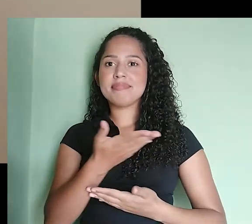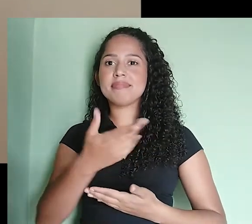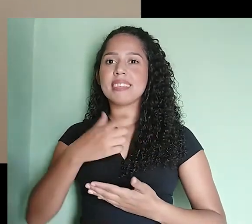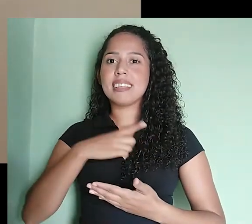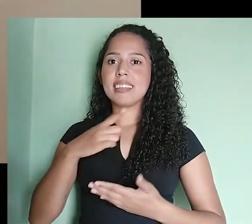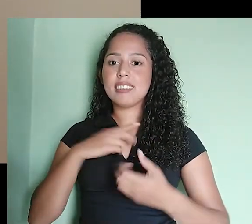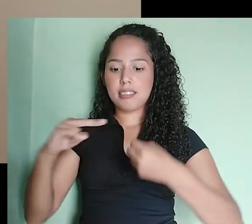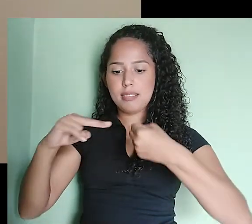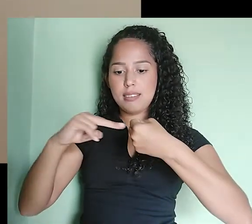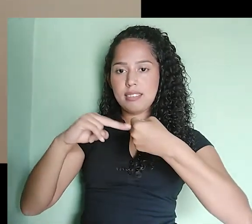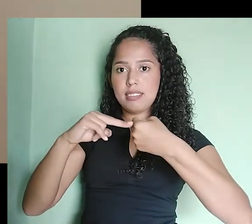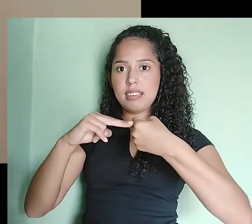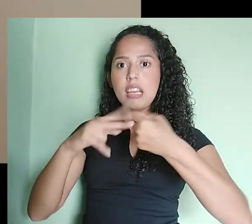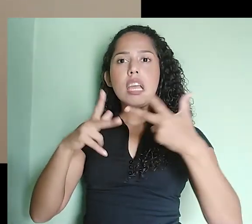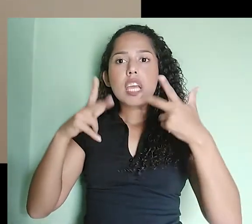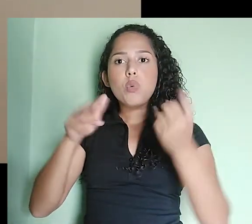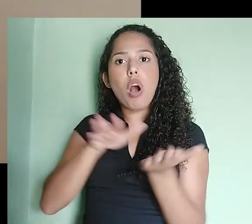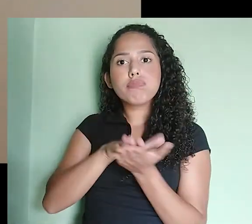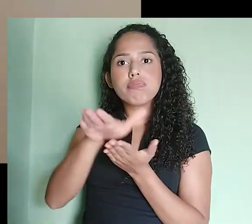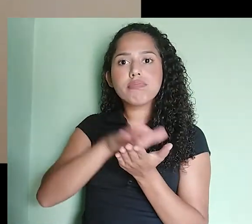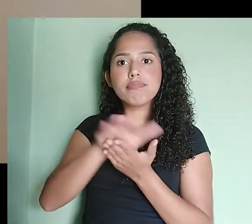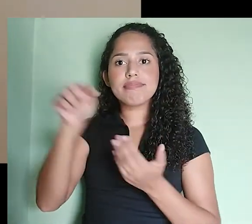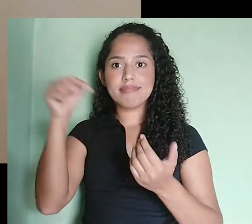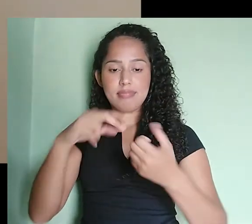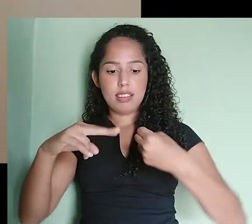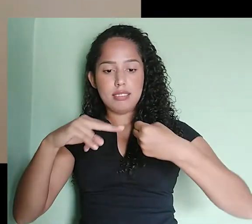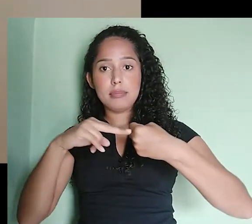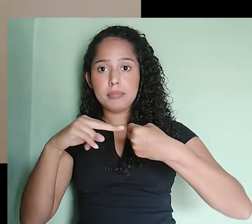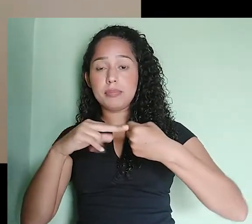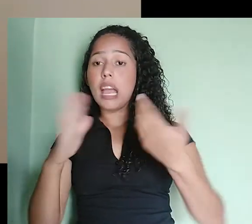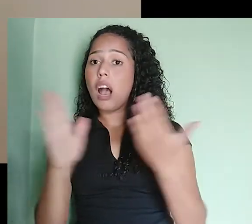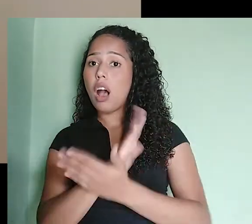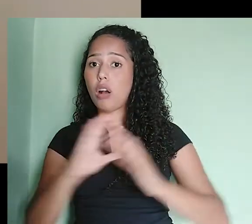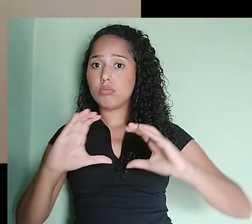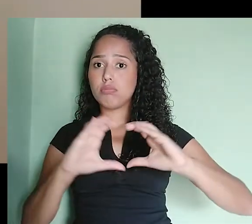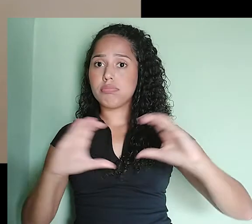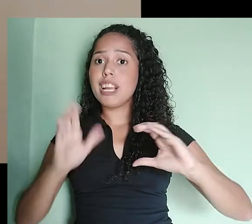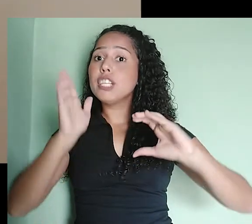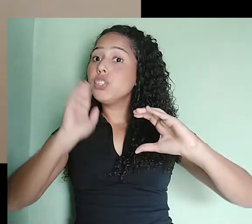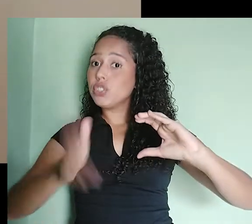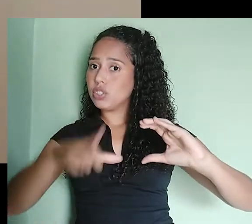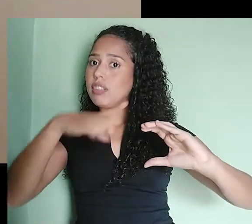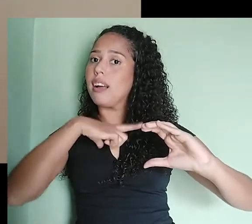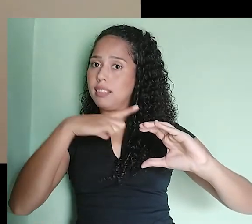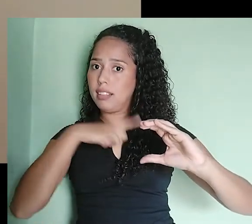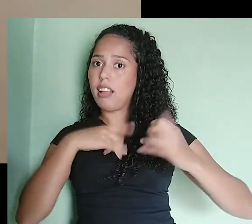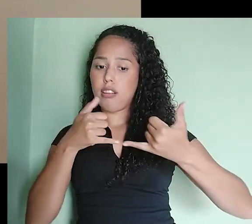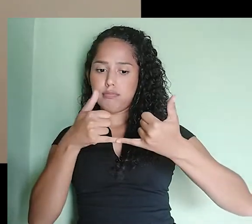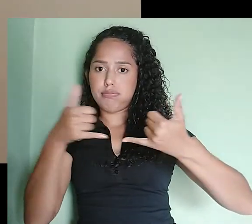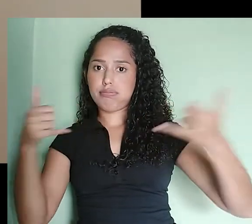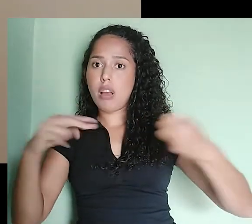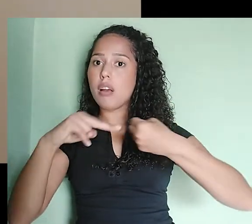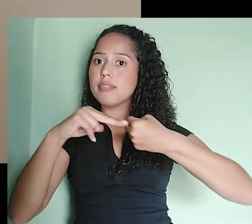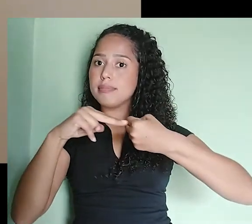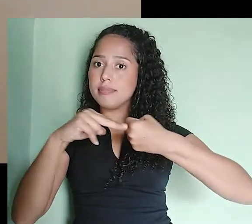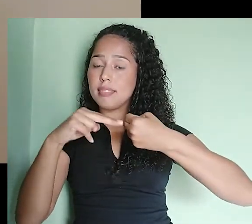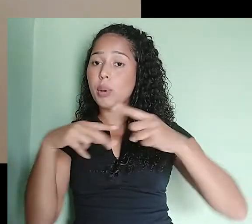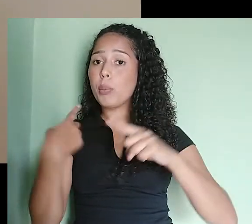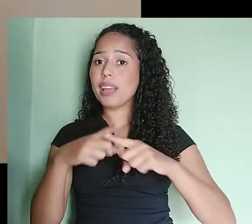Isso mesmo, o cabo de impressora mesmo. Normalmente as placas já vêm com cabo USB, não são todas que vêm, porque tem esse filtro aqui.